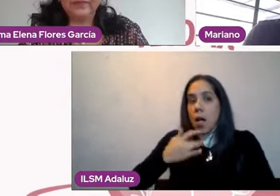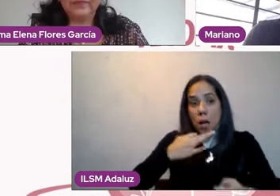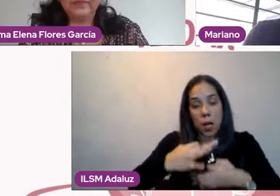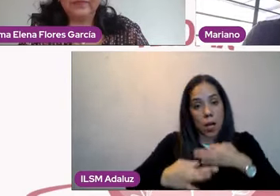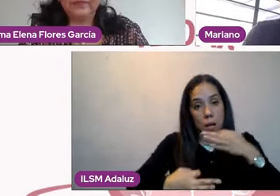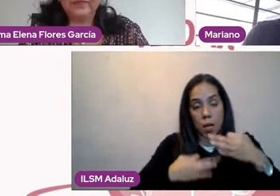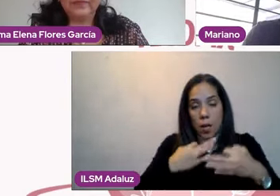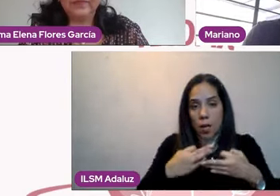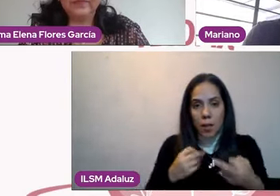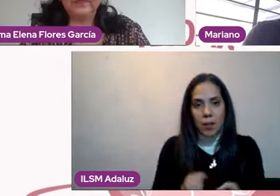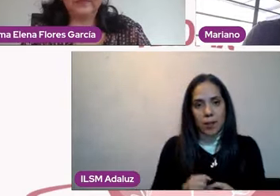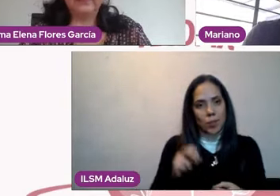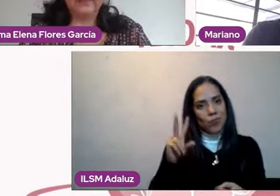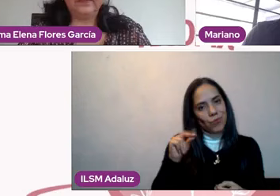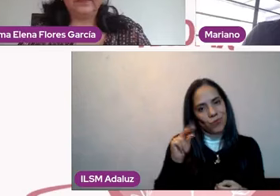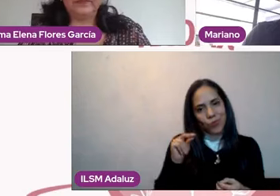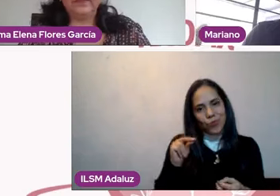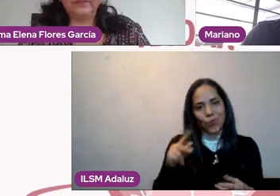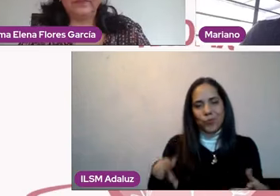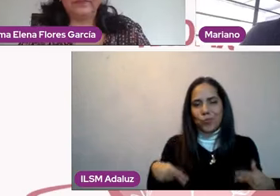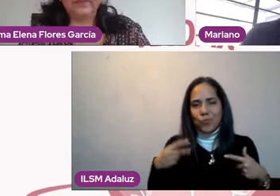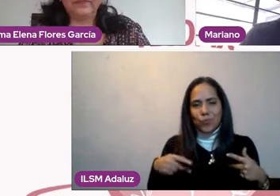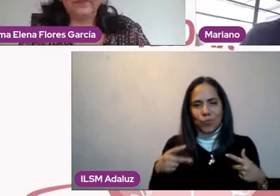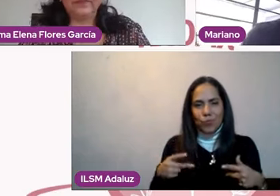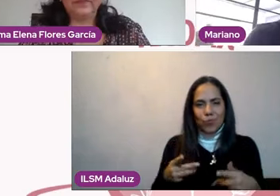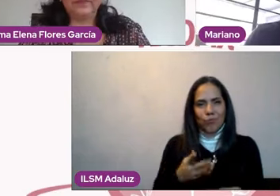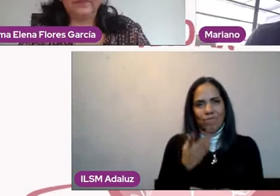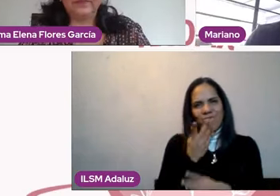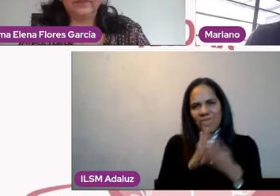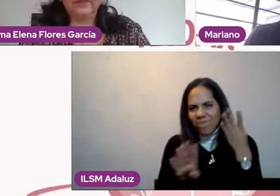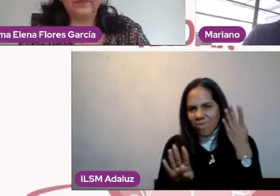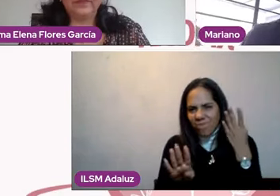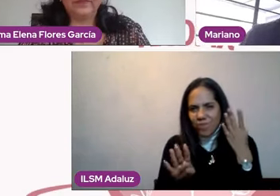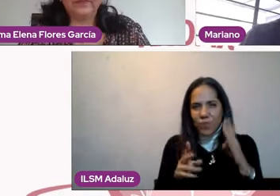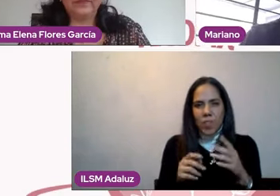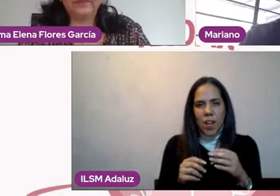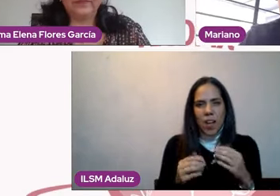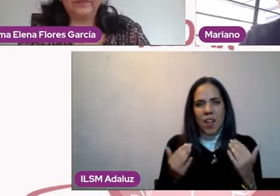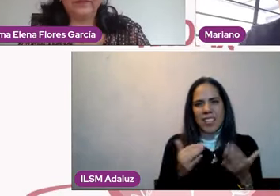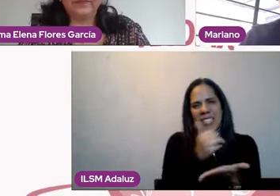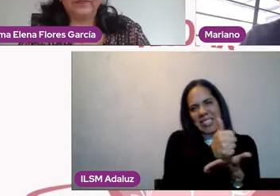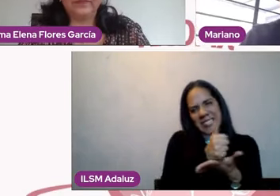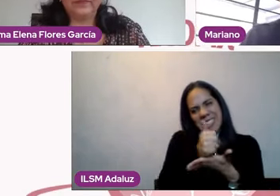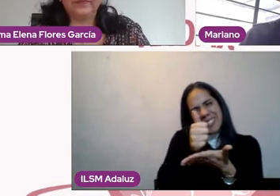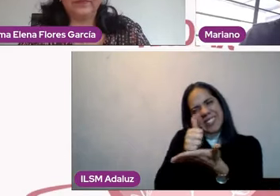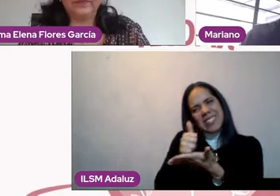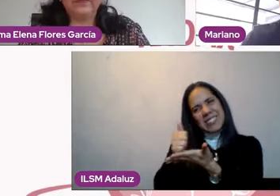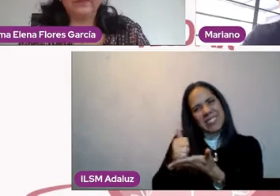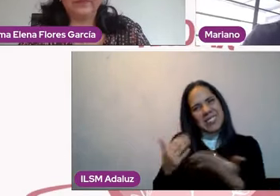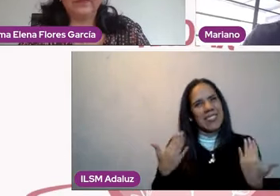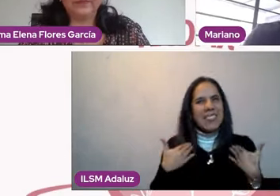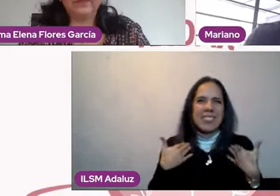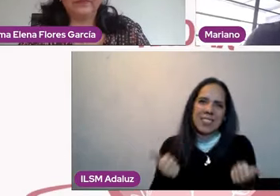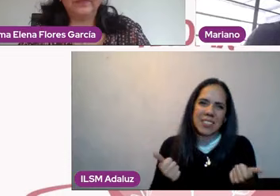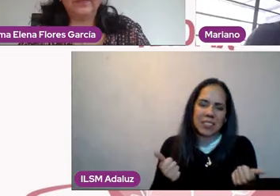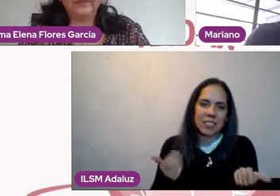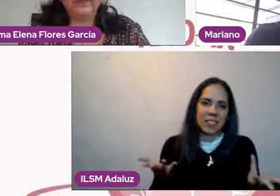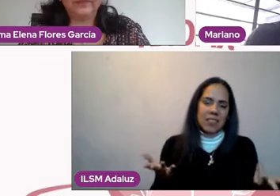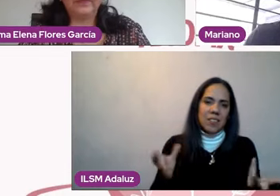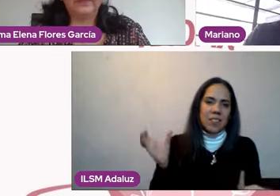no vivimos en un mundo que nos ayude a entenderla y muchísimo menos a profundizar en ella. ¿Cuándo?